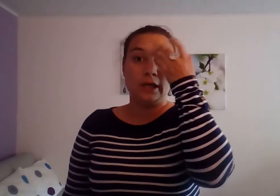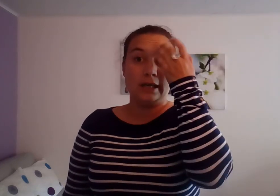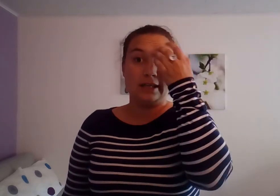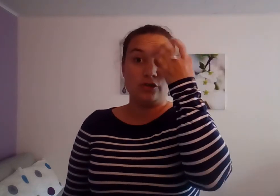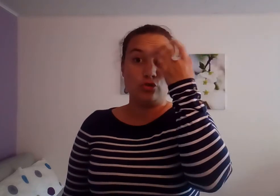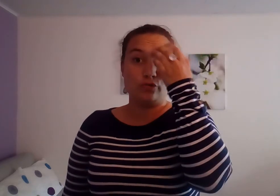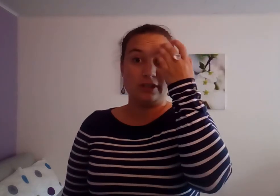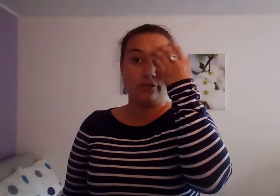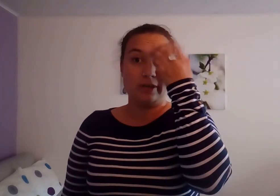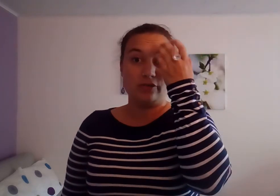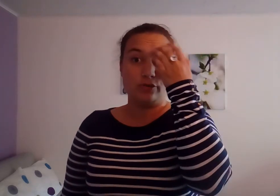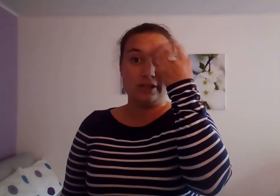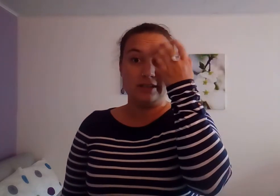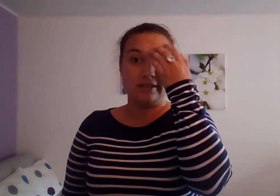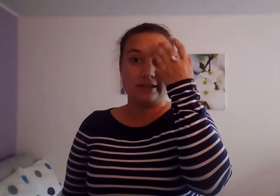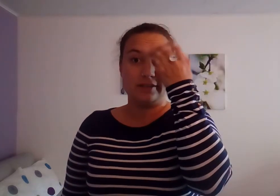Il y des jours où je voudrais disparaître sur une île déserte.